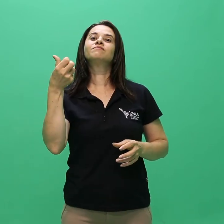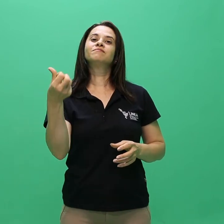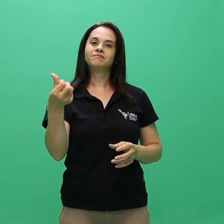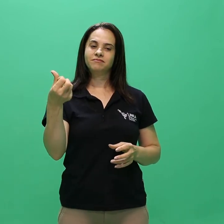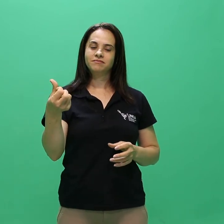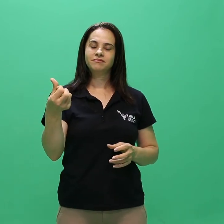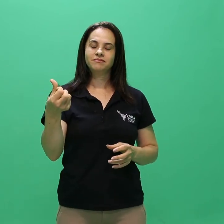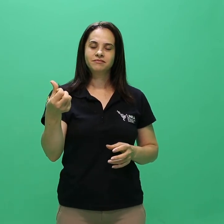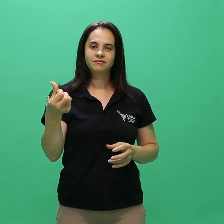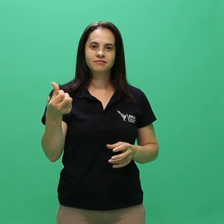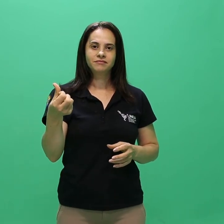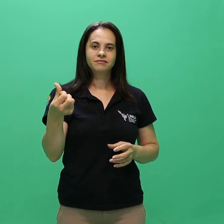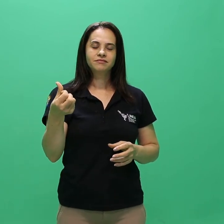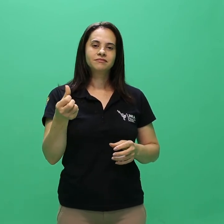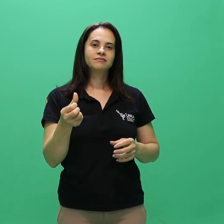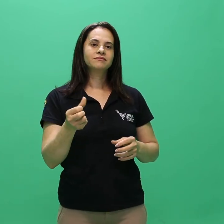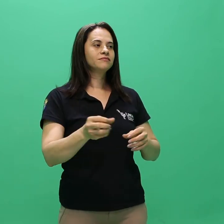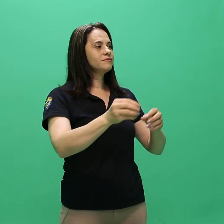6.6